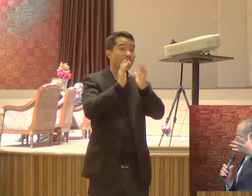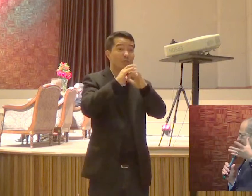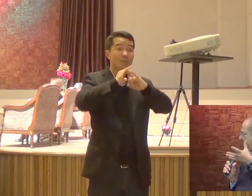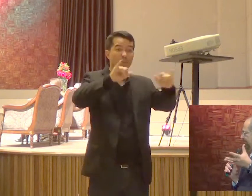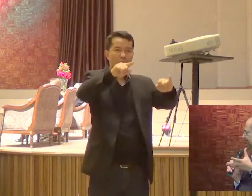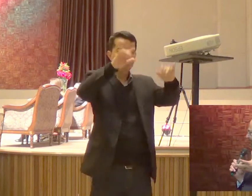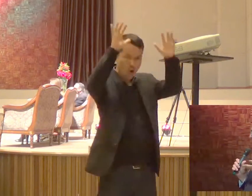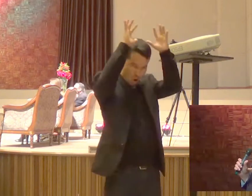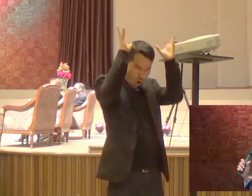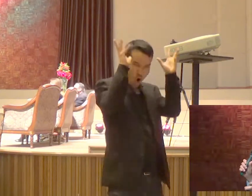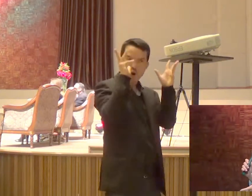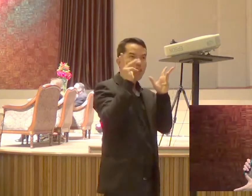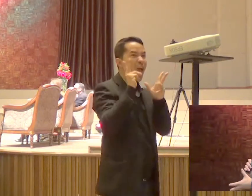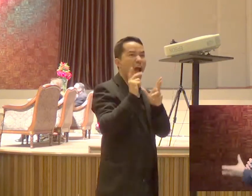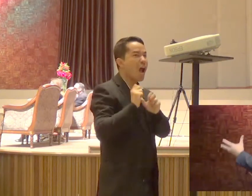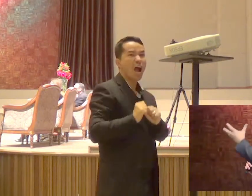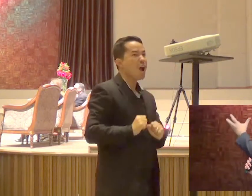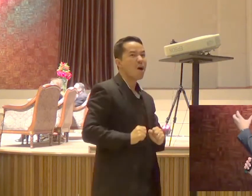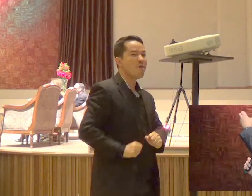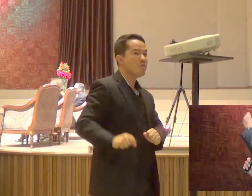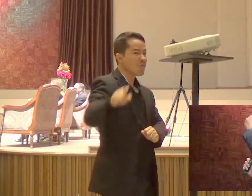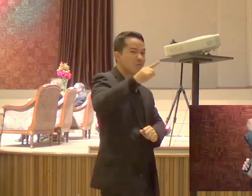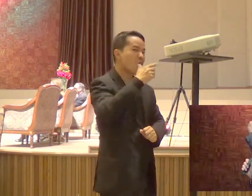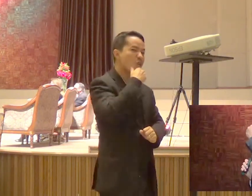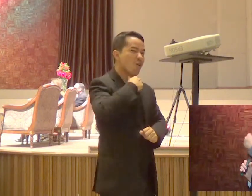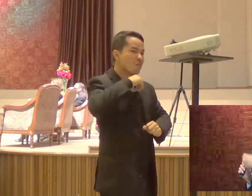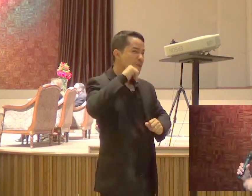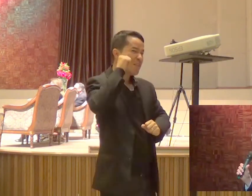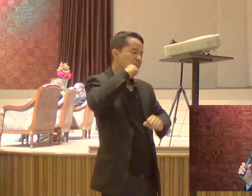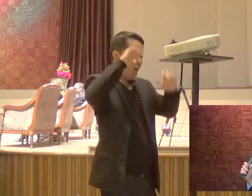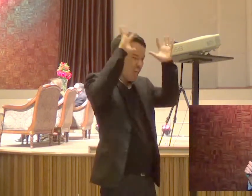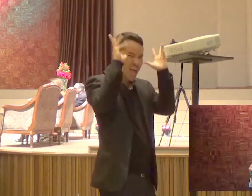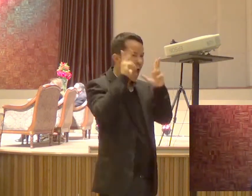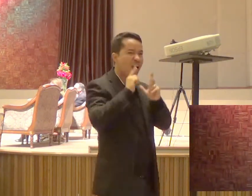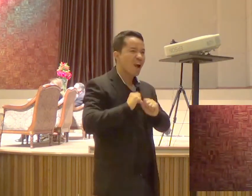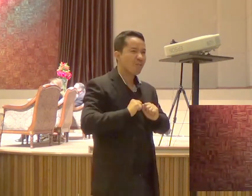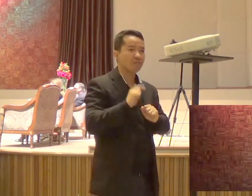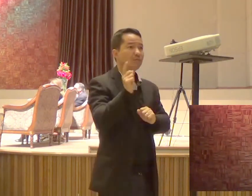tenho na igreja Leões e leoas do Senhor Ele não fala Ele fala É ovelhinha